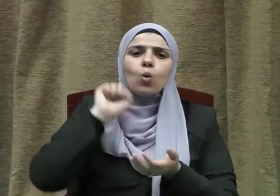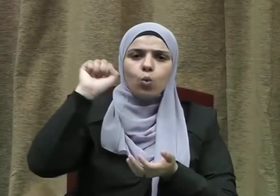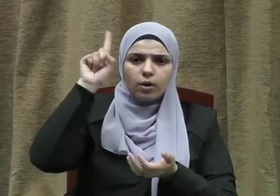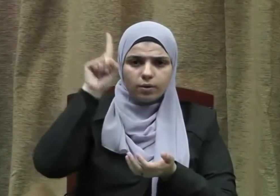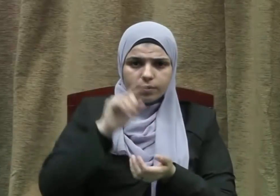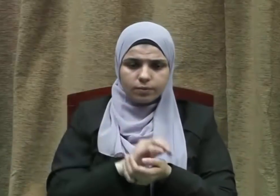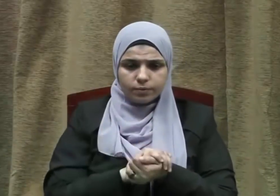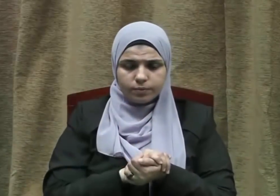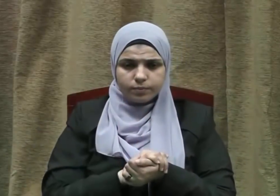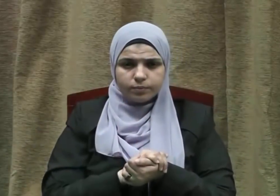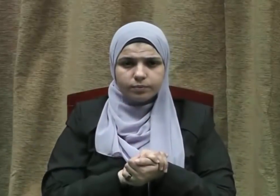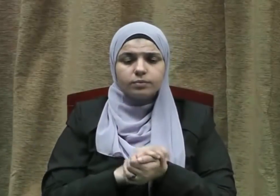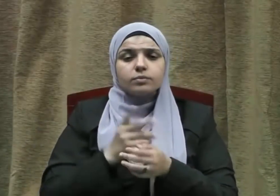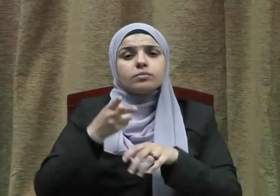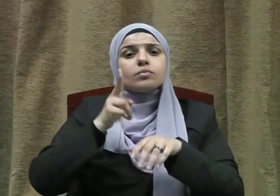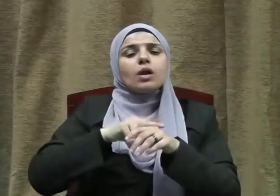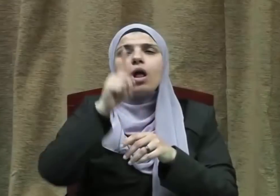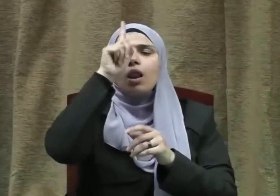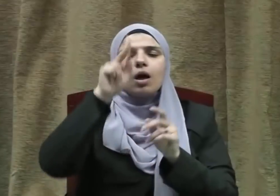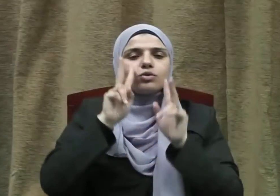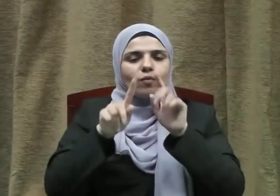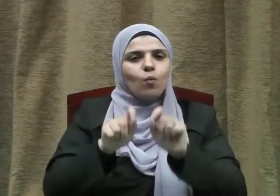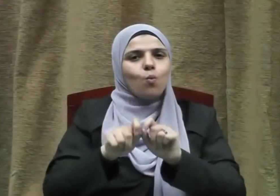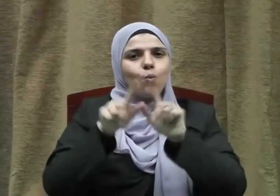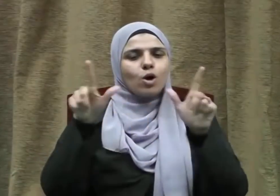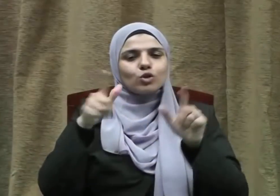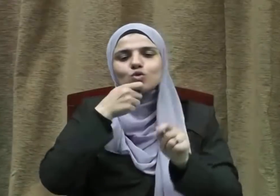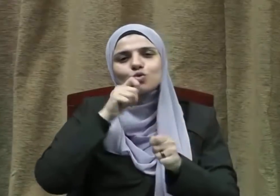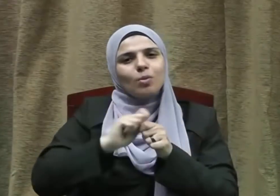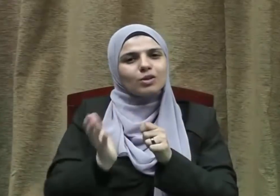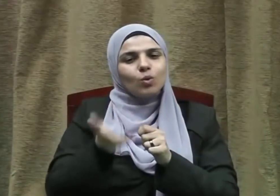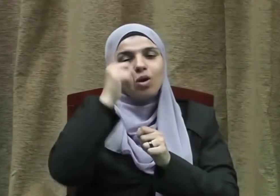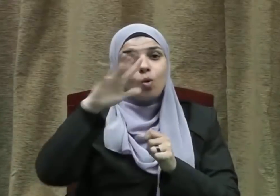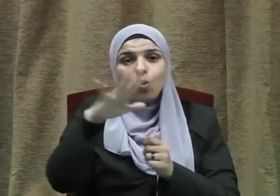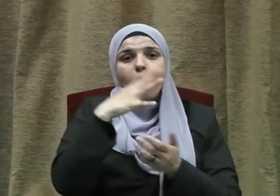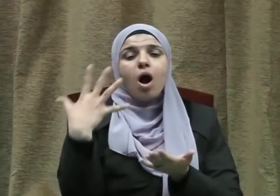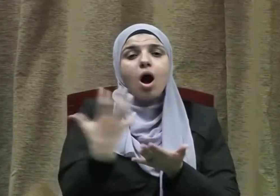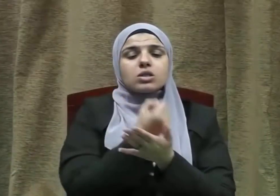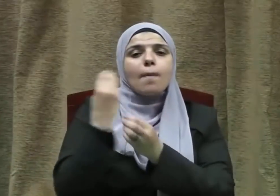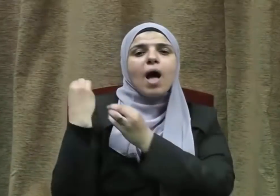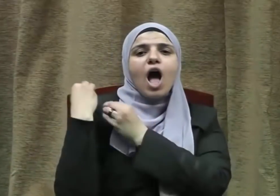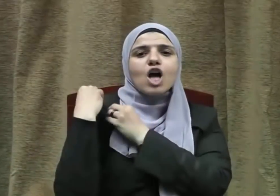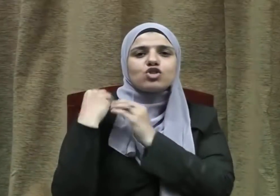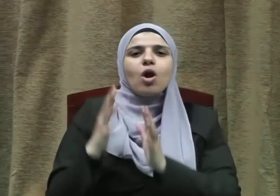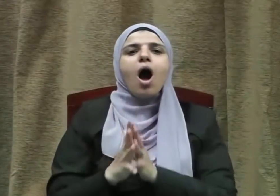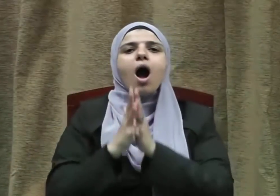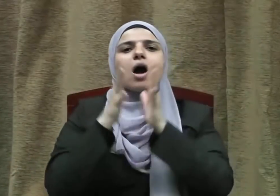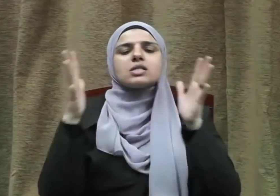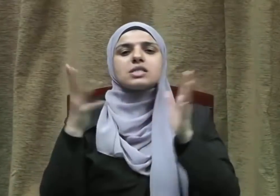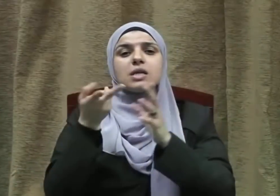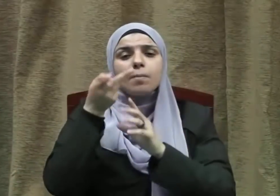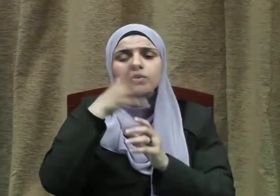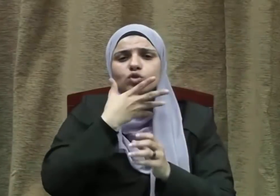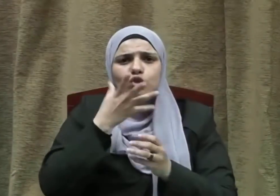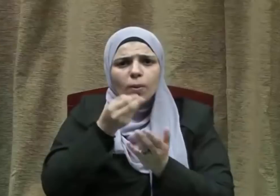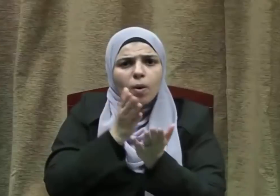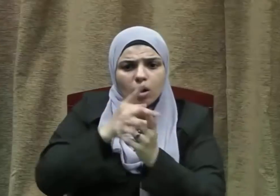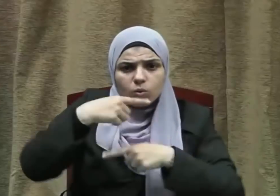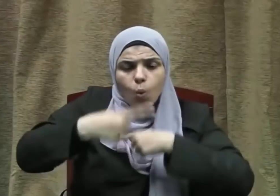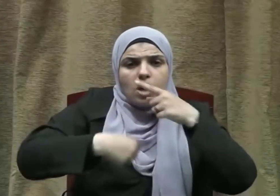وبين سبحانه أنهم أصحاب الأجر العظيم وورثة جنة